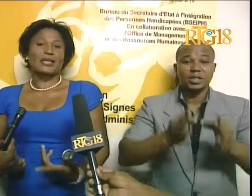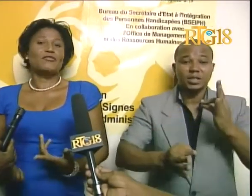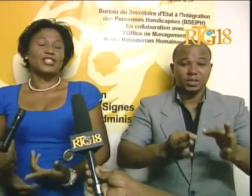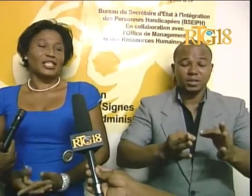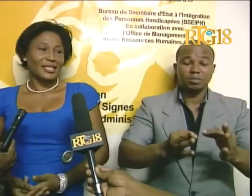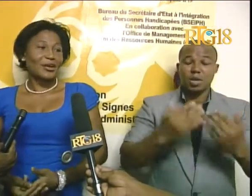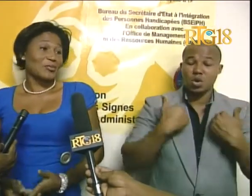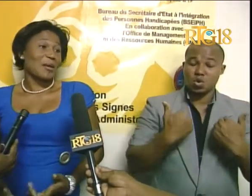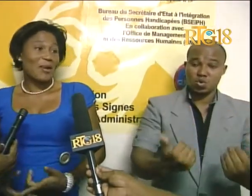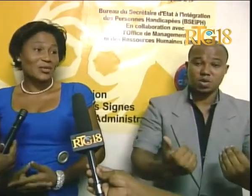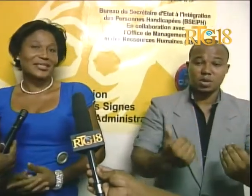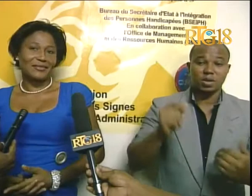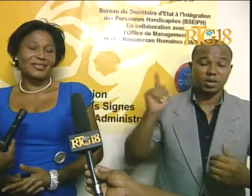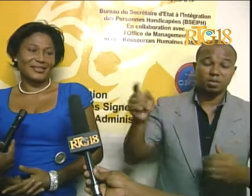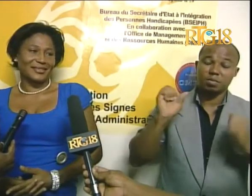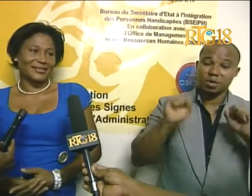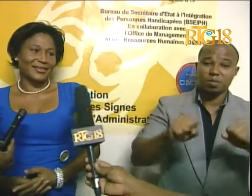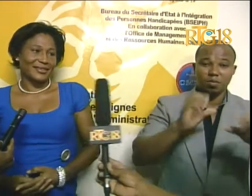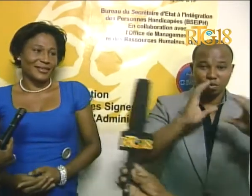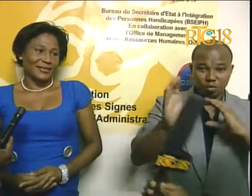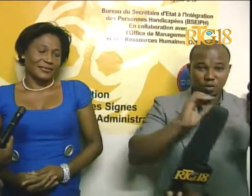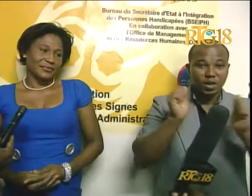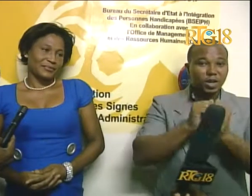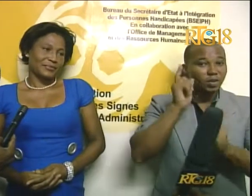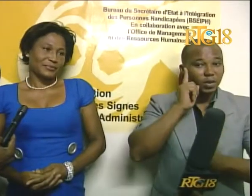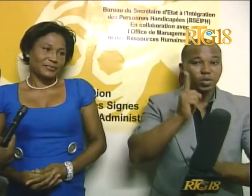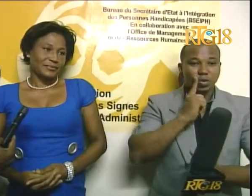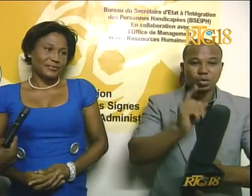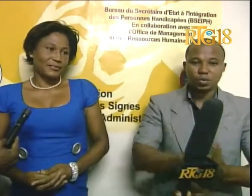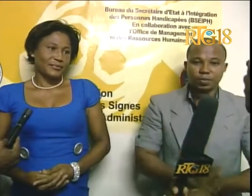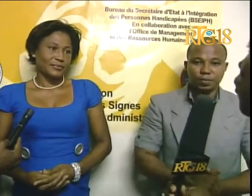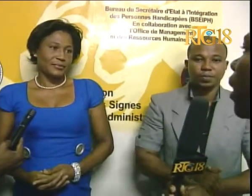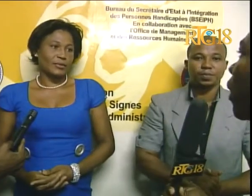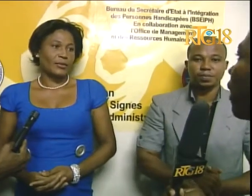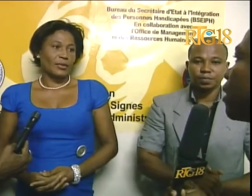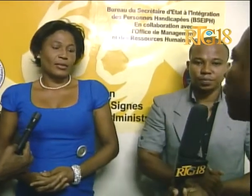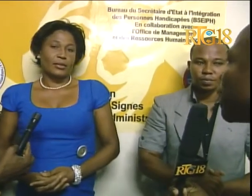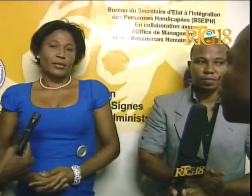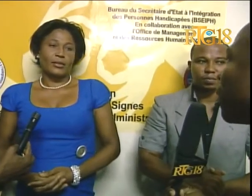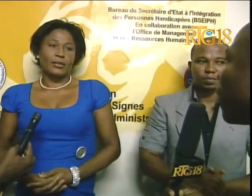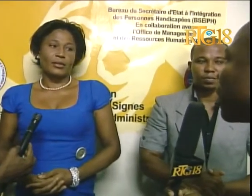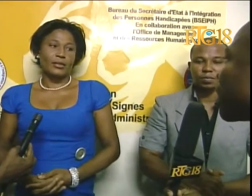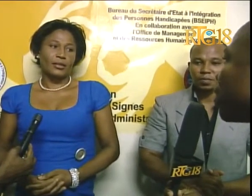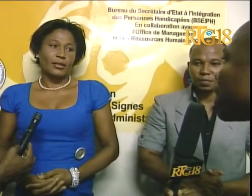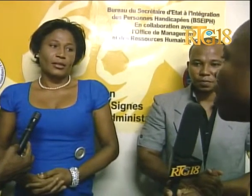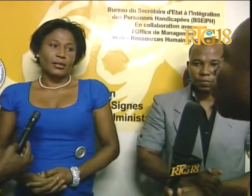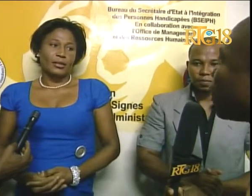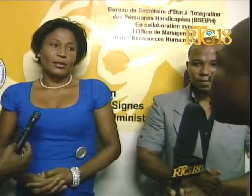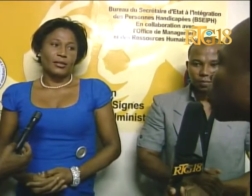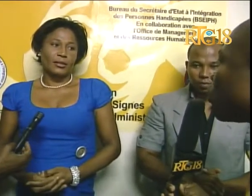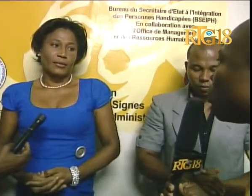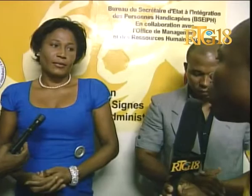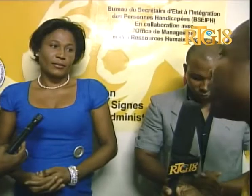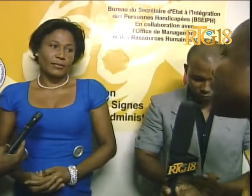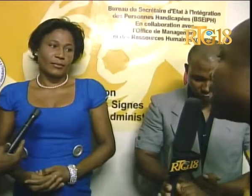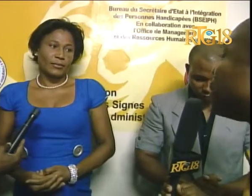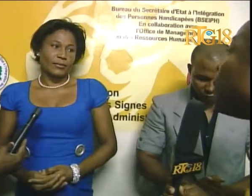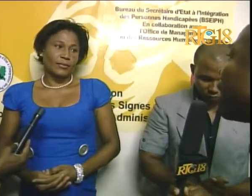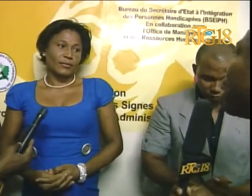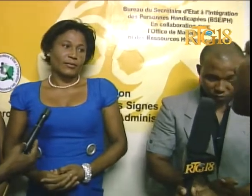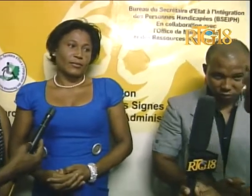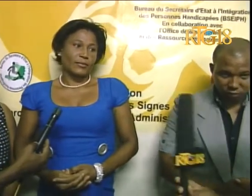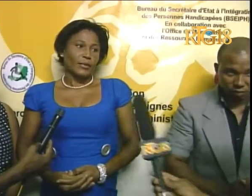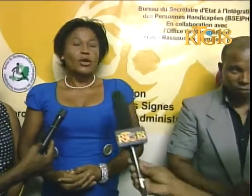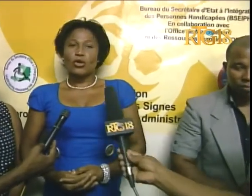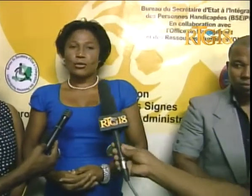voye, ou kelke soa sa, ou vini chècheya, dok ma bar ou servis. Son sekte ki tre deglijou, baga ou kenye diférens, parabo avèk sekte sa, vèk moun ki soumouè, ou bien san di